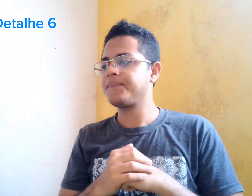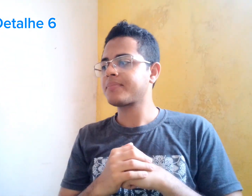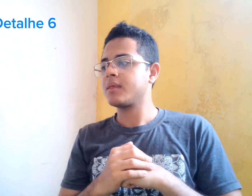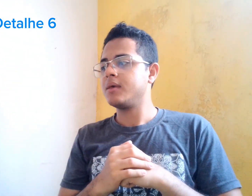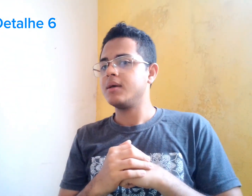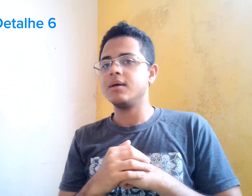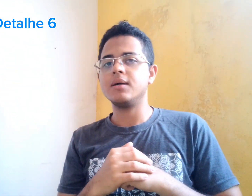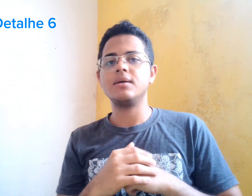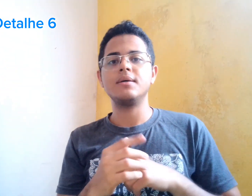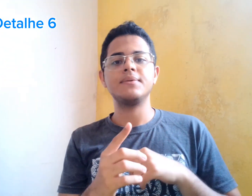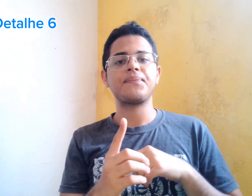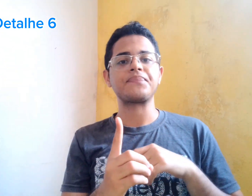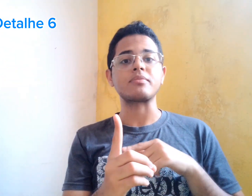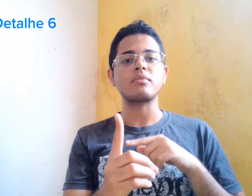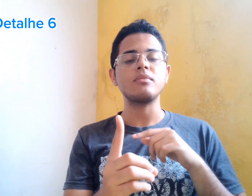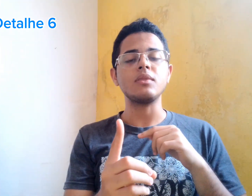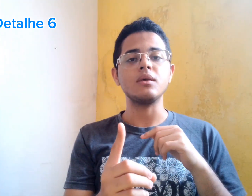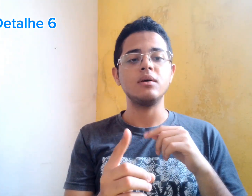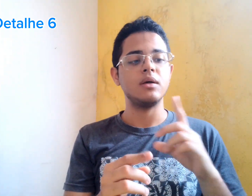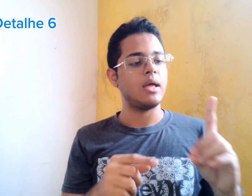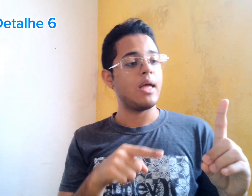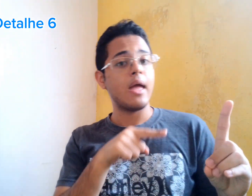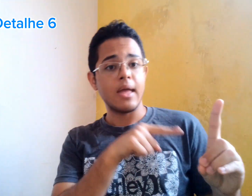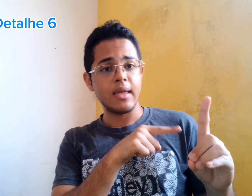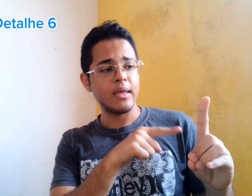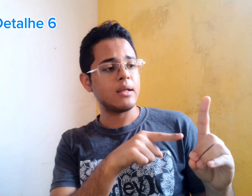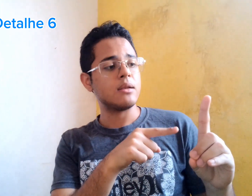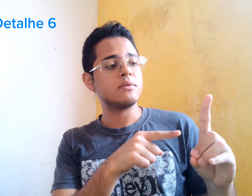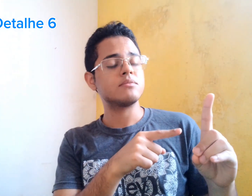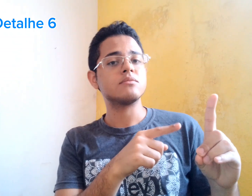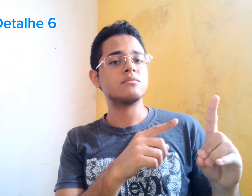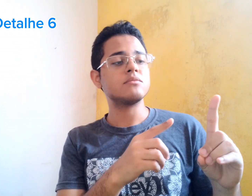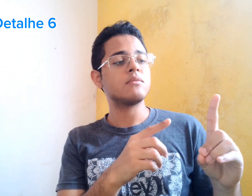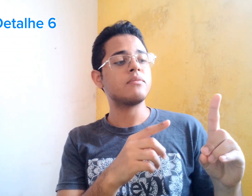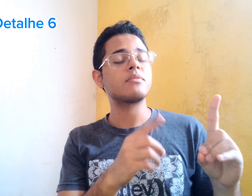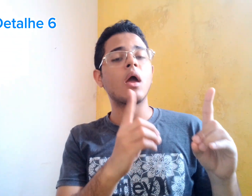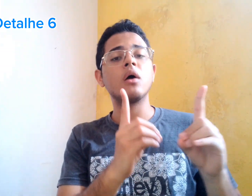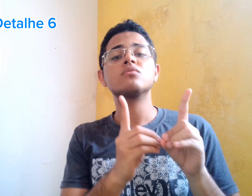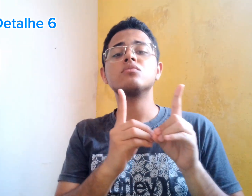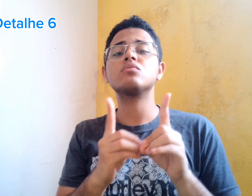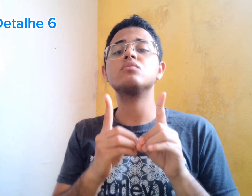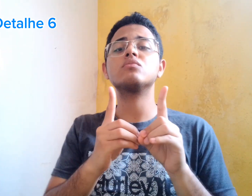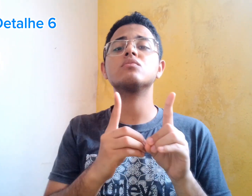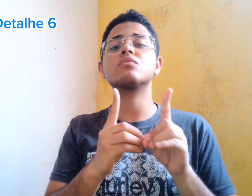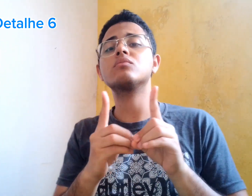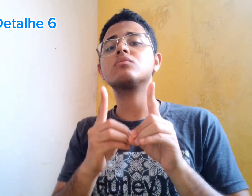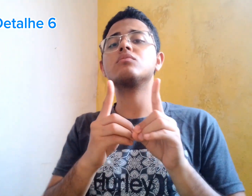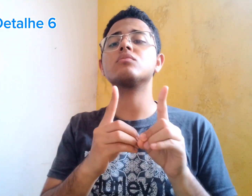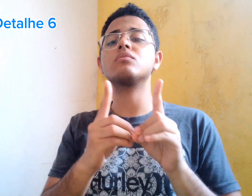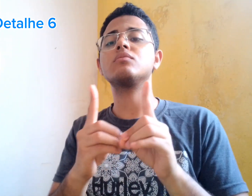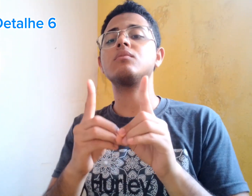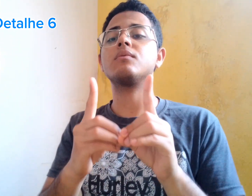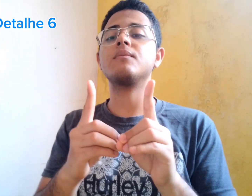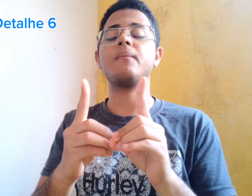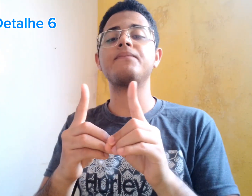Então, um momento que... Ele se esqueceu dela. Exemplo. Teve um momento no filme.